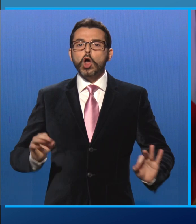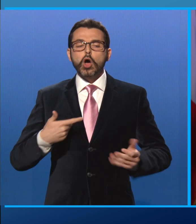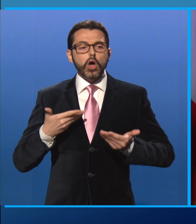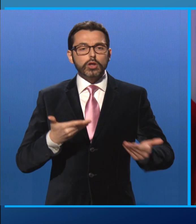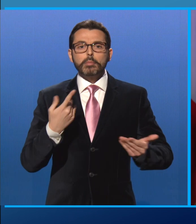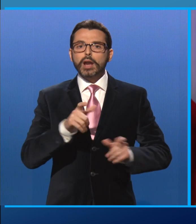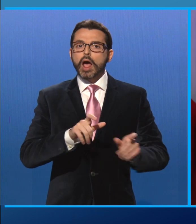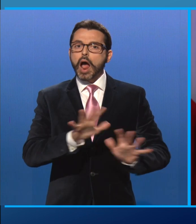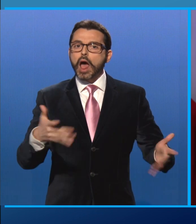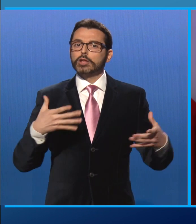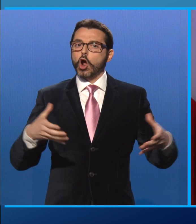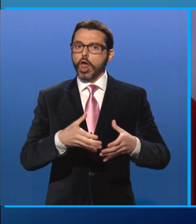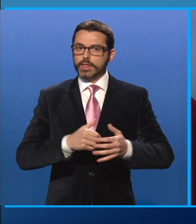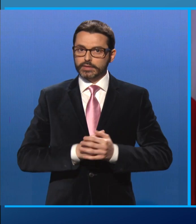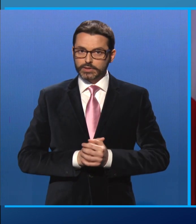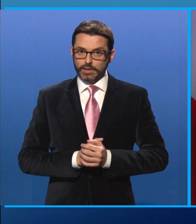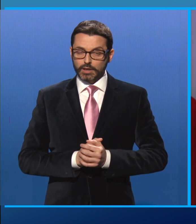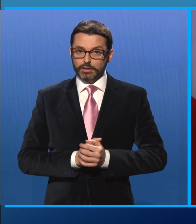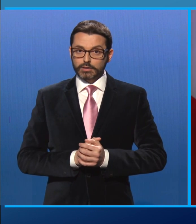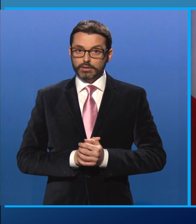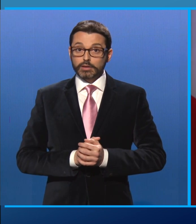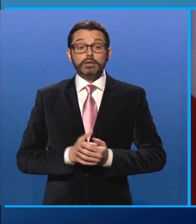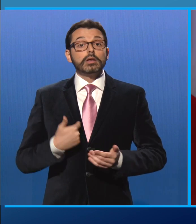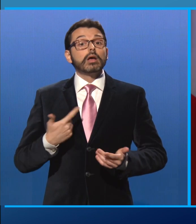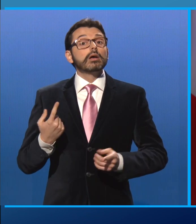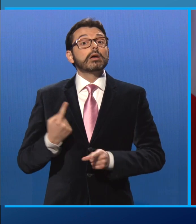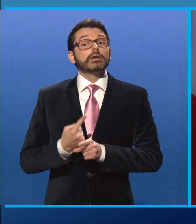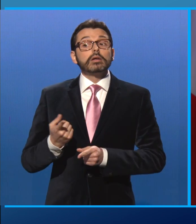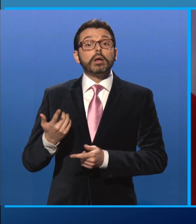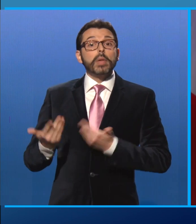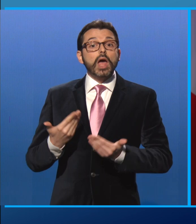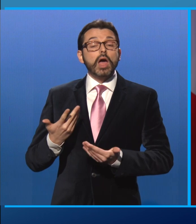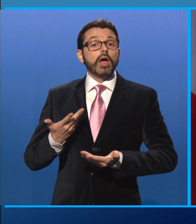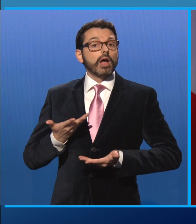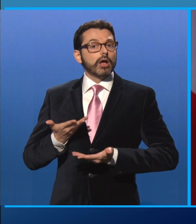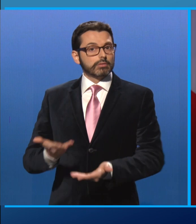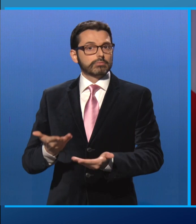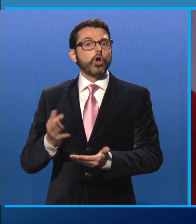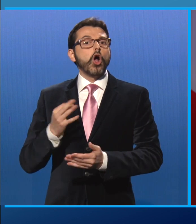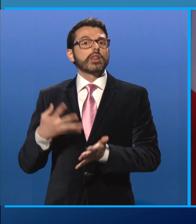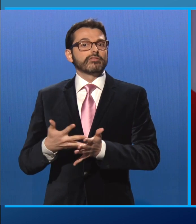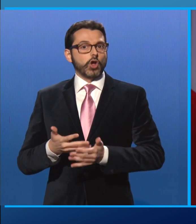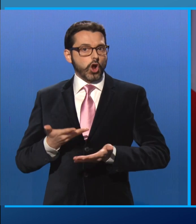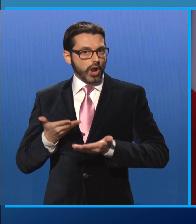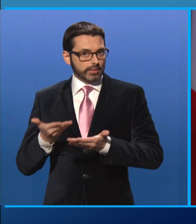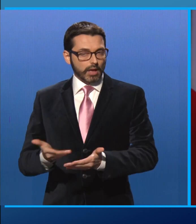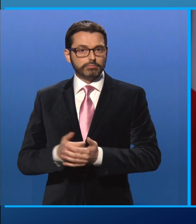collettività, a soccorrere chi si trova in pericolo o in difficoltà, senza inseguire